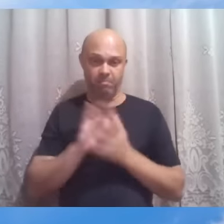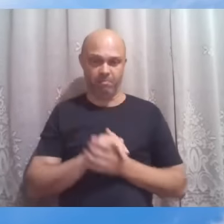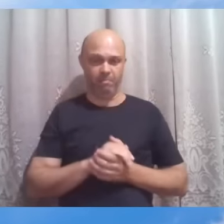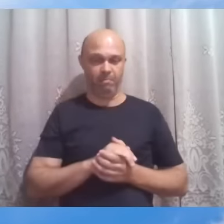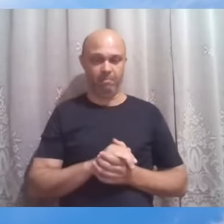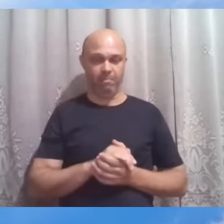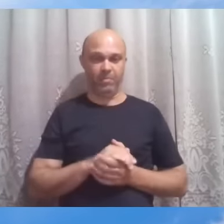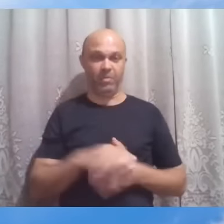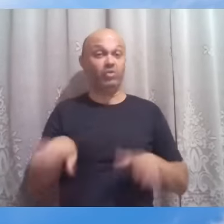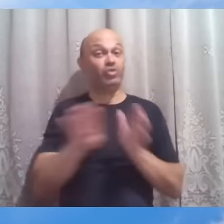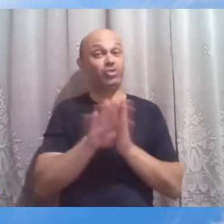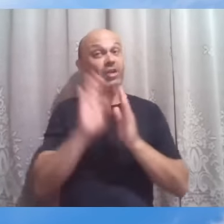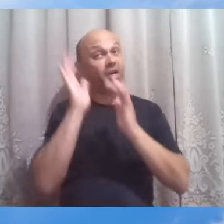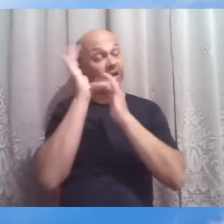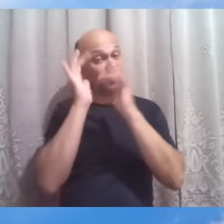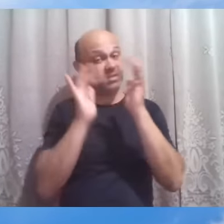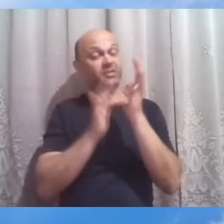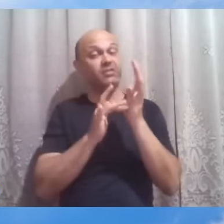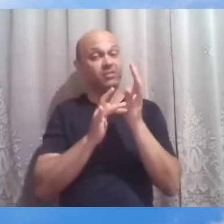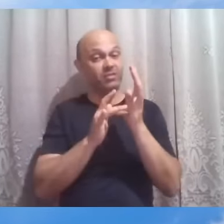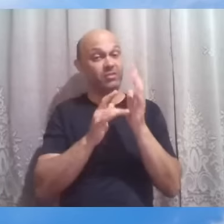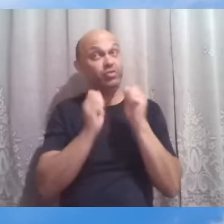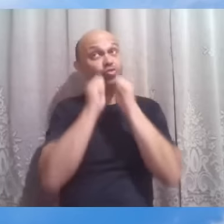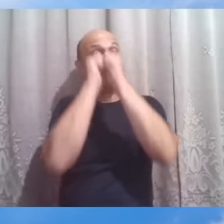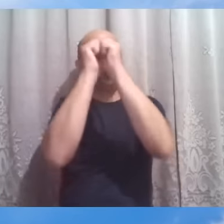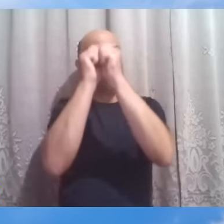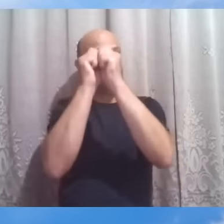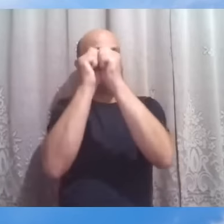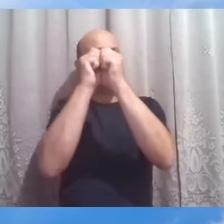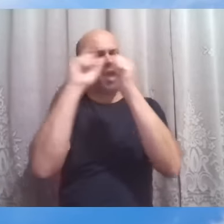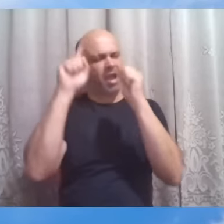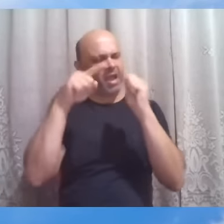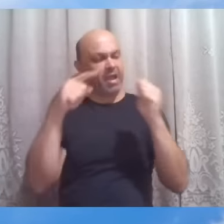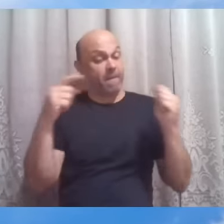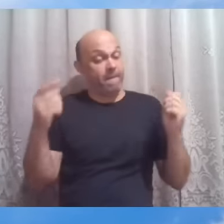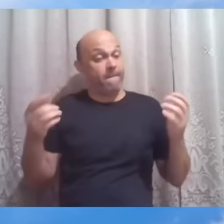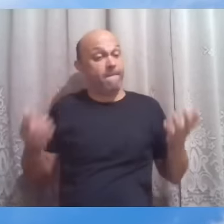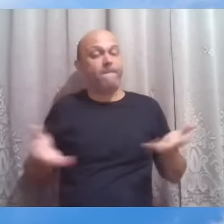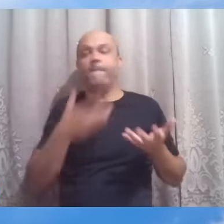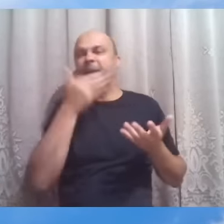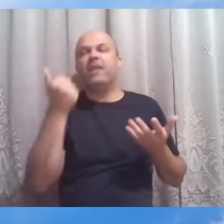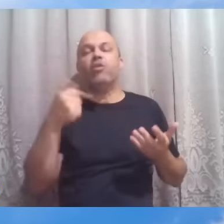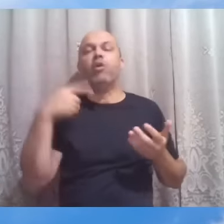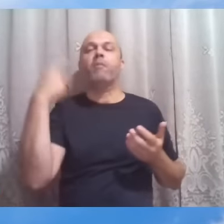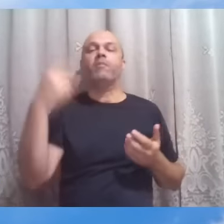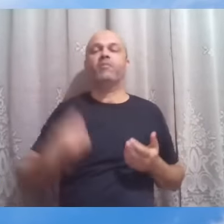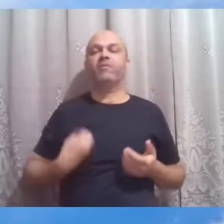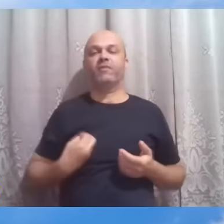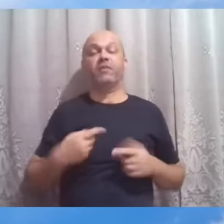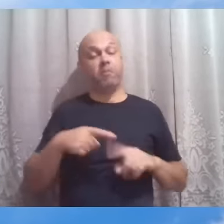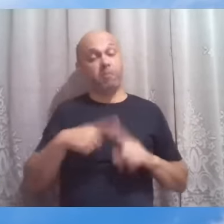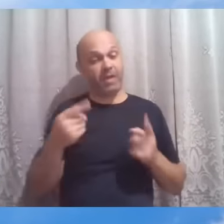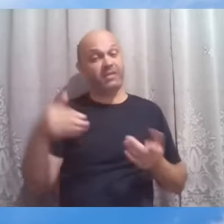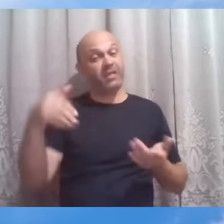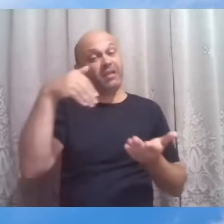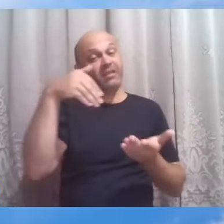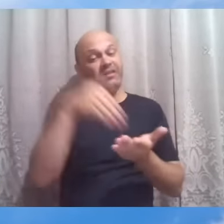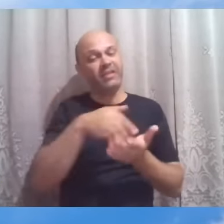chegar ao Cristo estar mais junto dele é a glória da vida mas até lá a luta é o preço